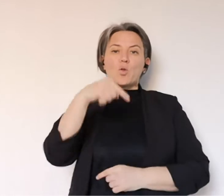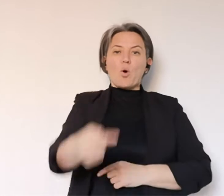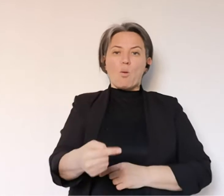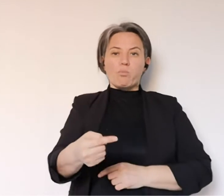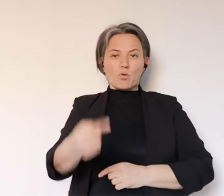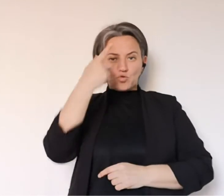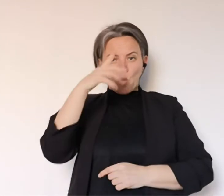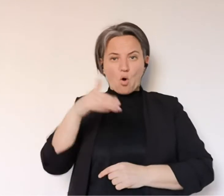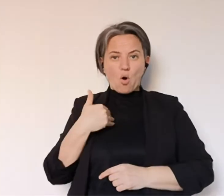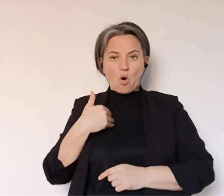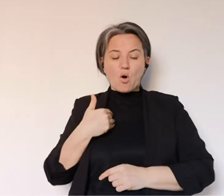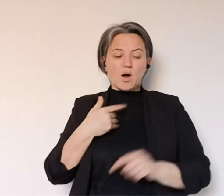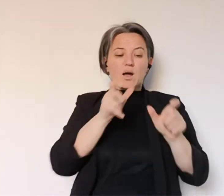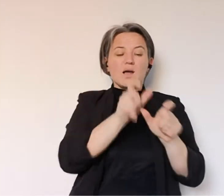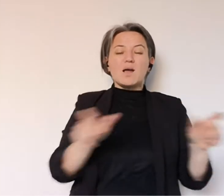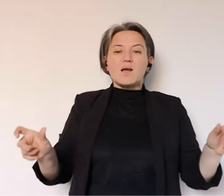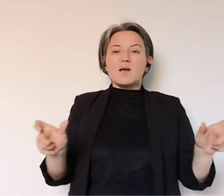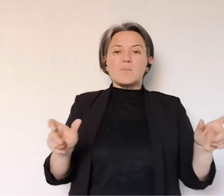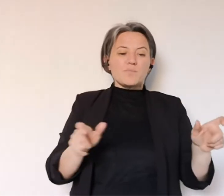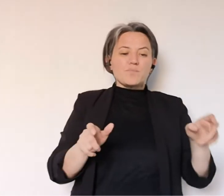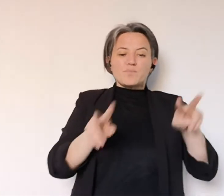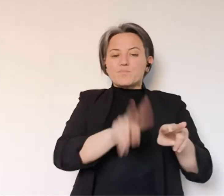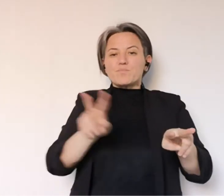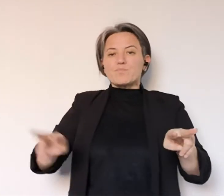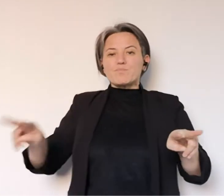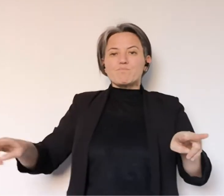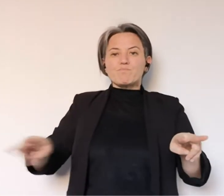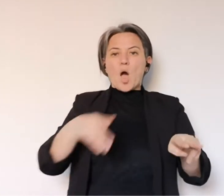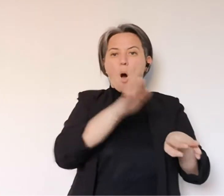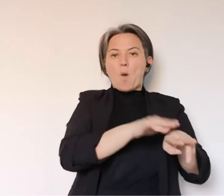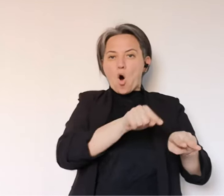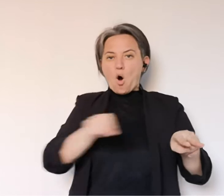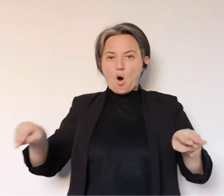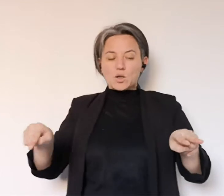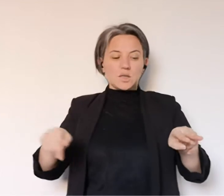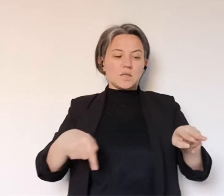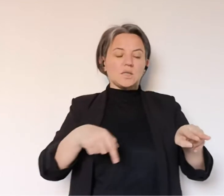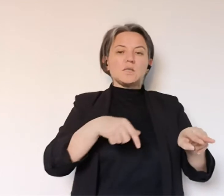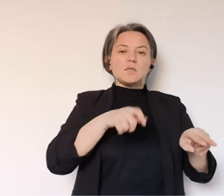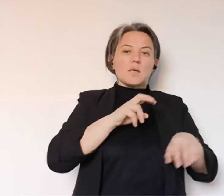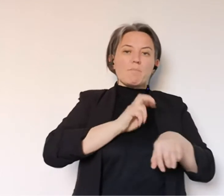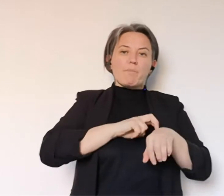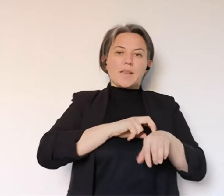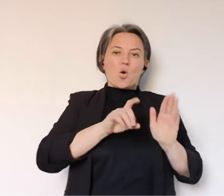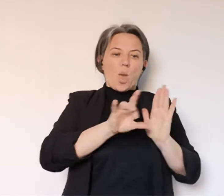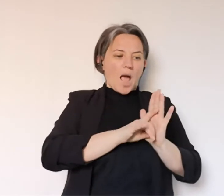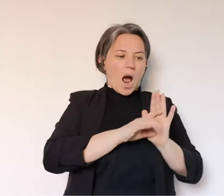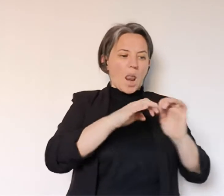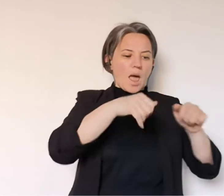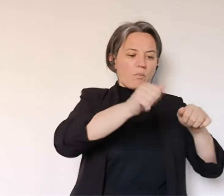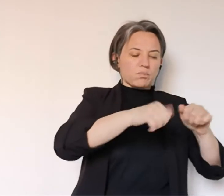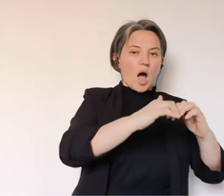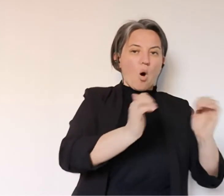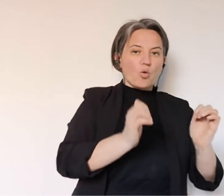questo perché è legato per questioni di sicurezza all'esame autottico quindi sostanzialmente l'autopsia che viene